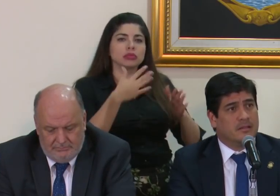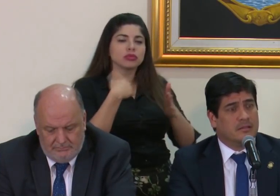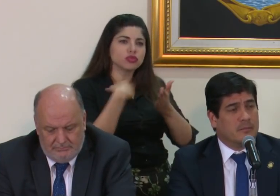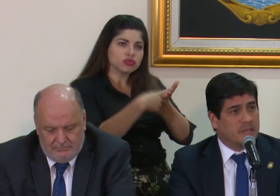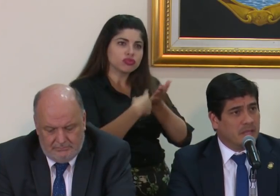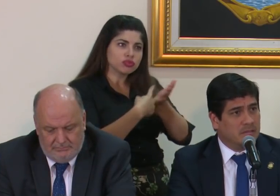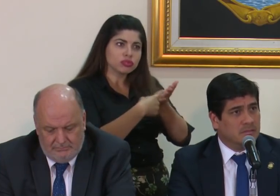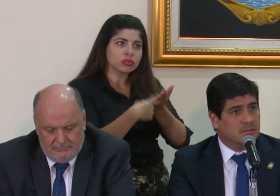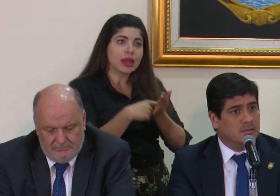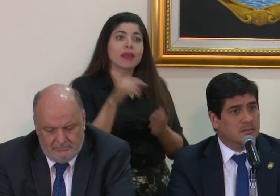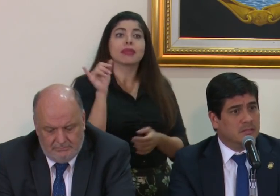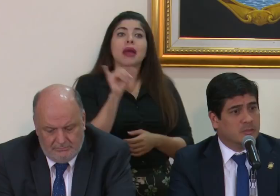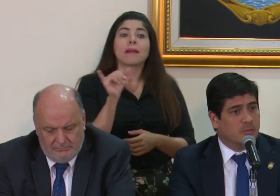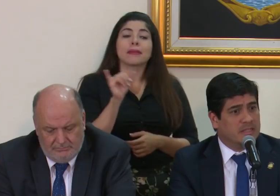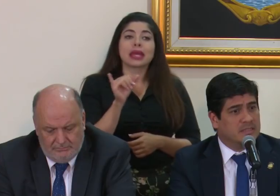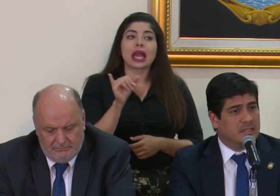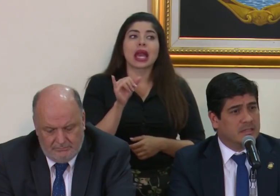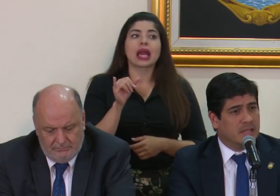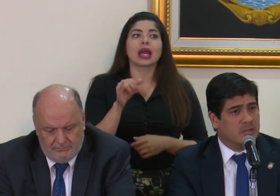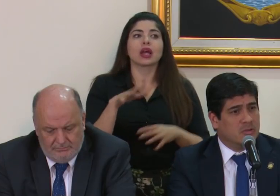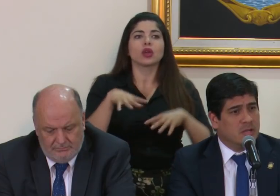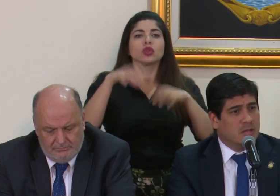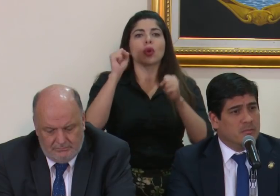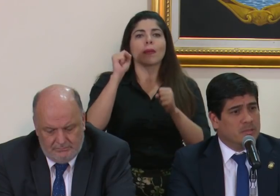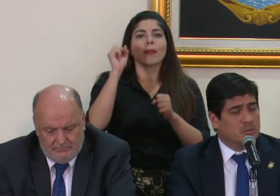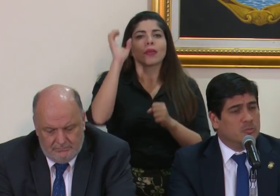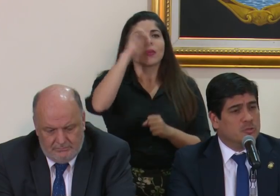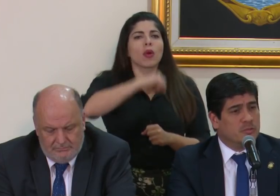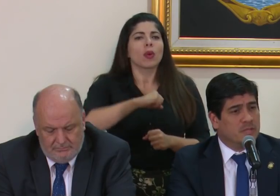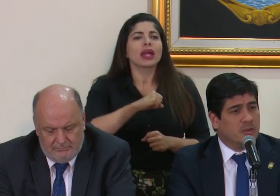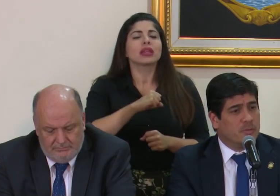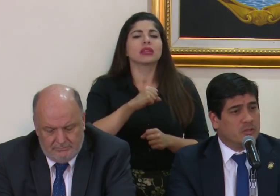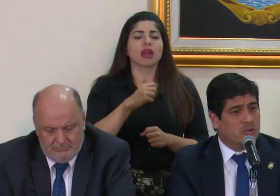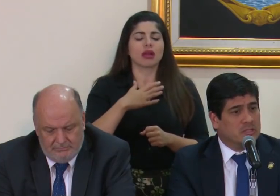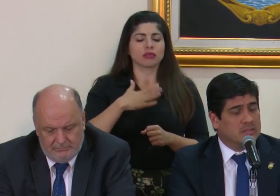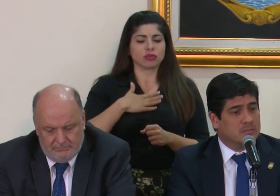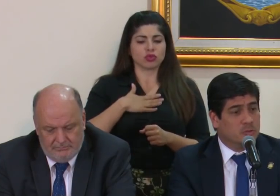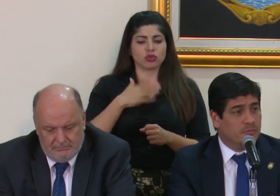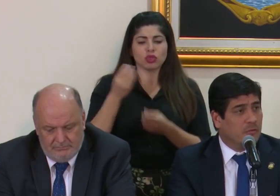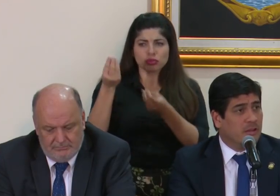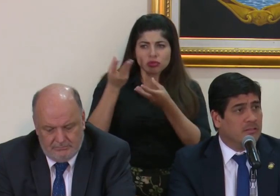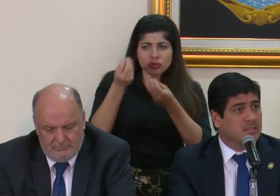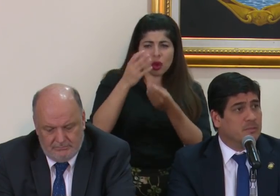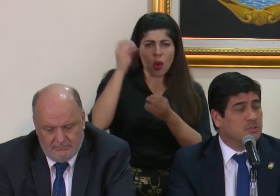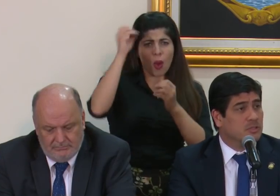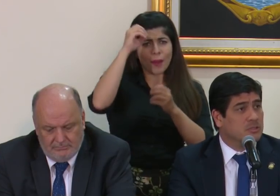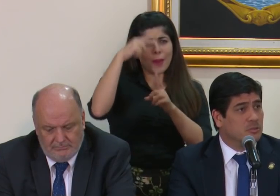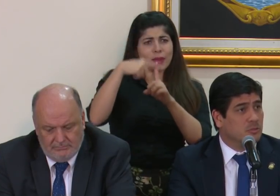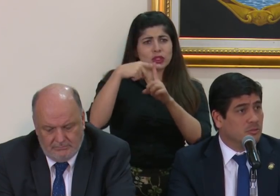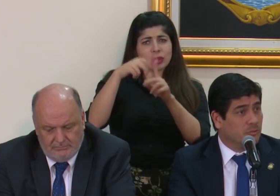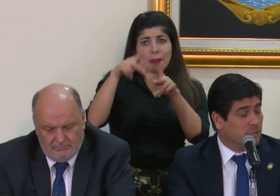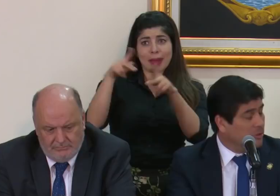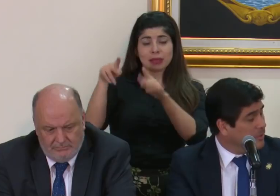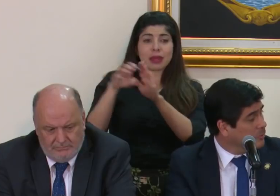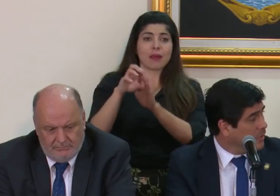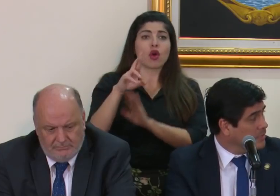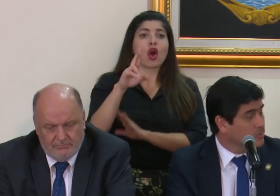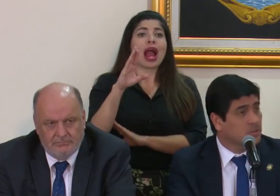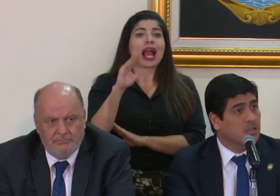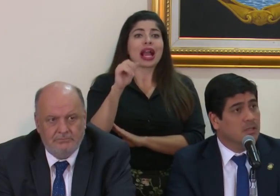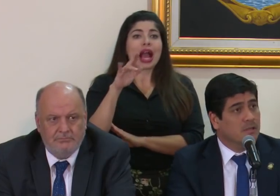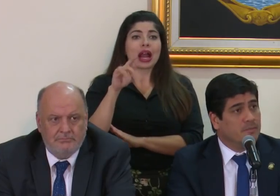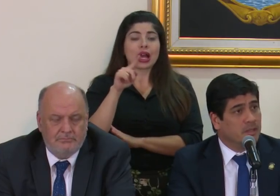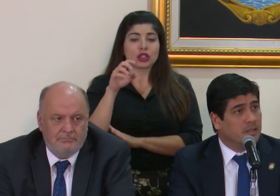también de tomar ese criterio. Empezó mucho en mi opiniones muy favorables de personas como Don Roberto